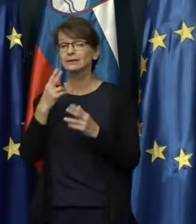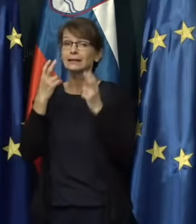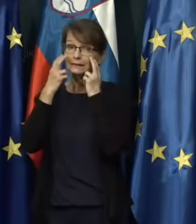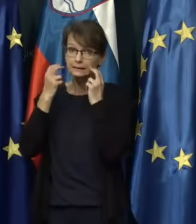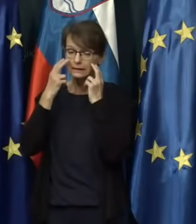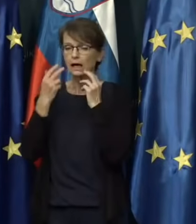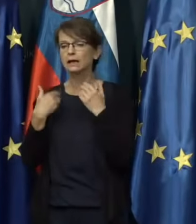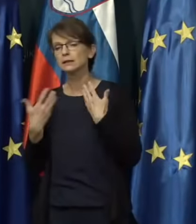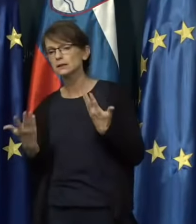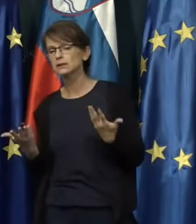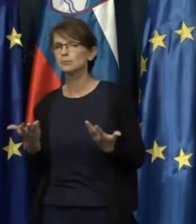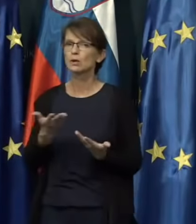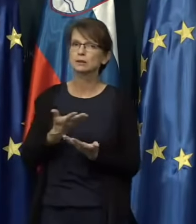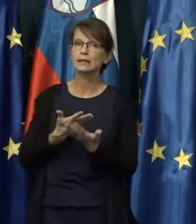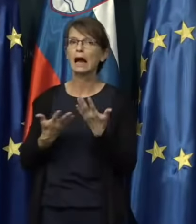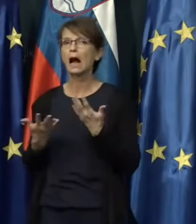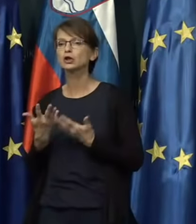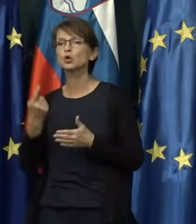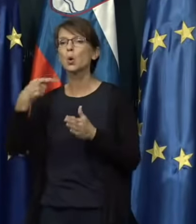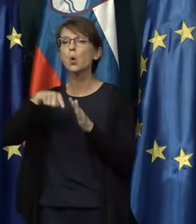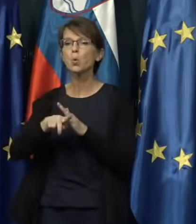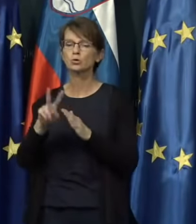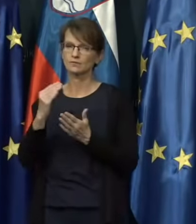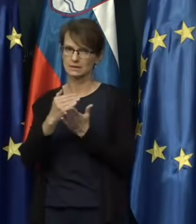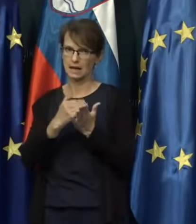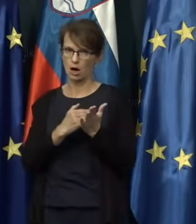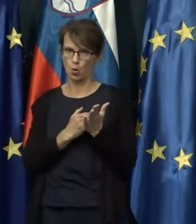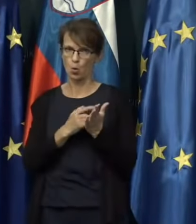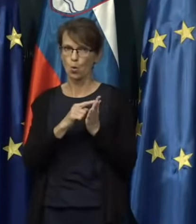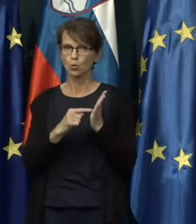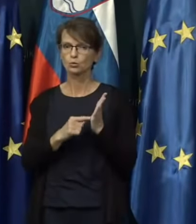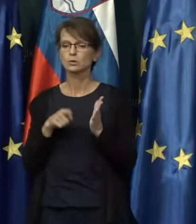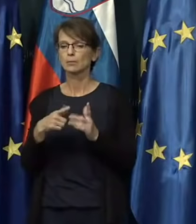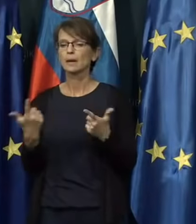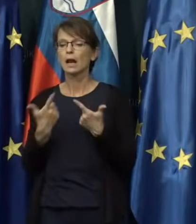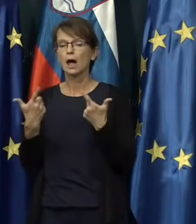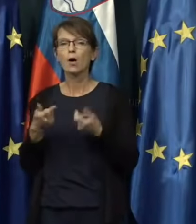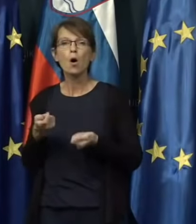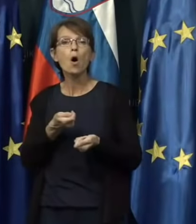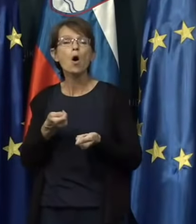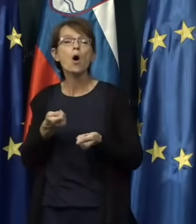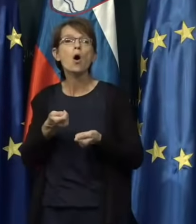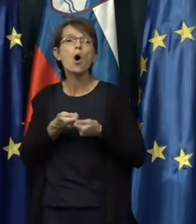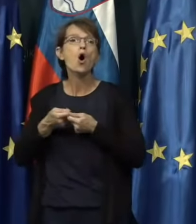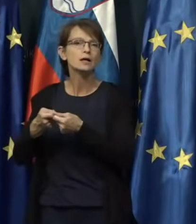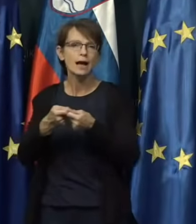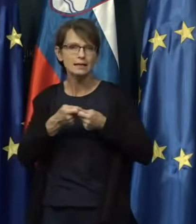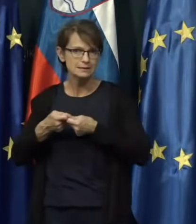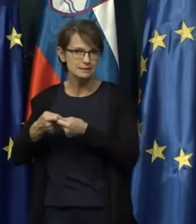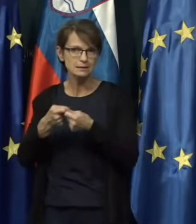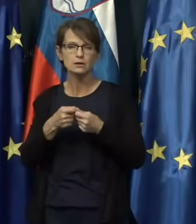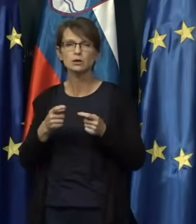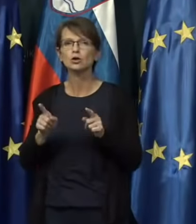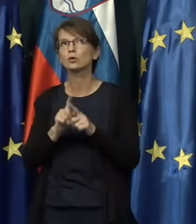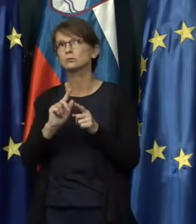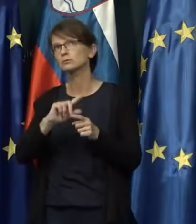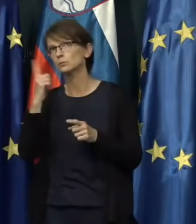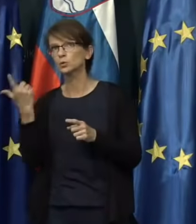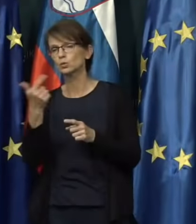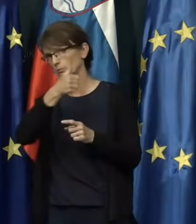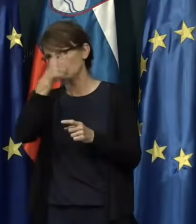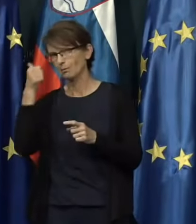neke mreko luknje v zakonu, da bi to organizirali neuradno pod nekim drugim imenom,